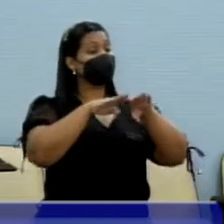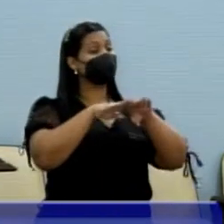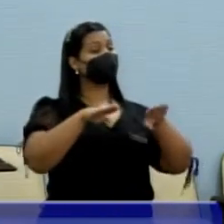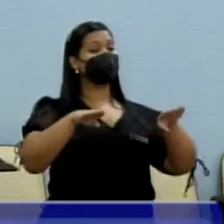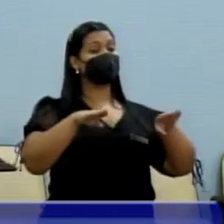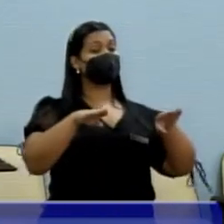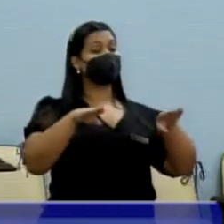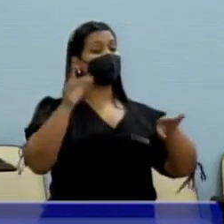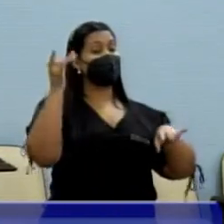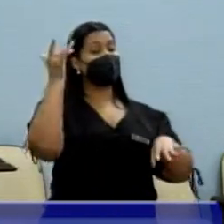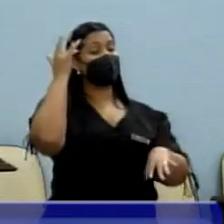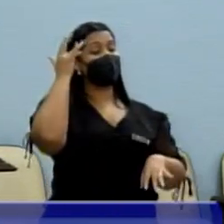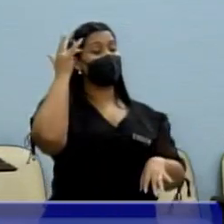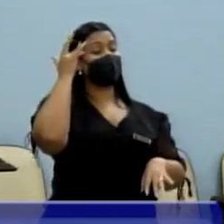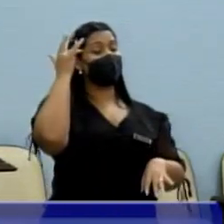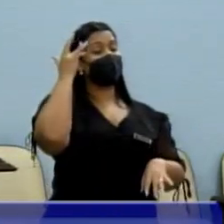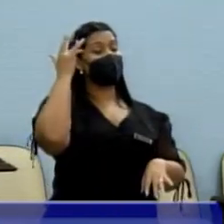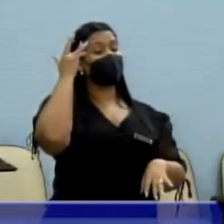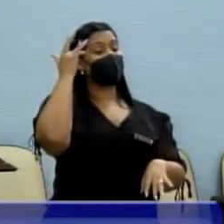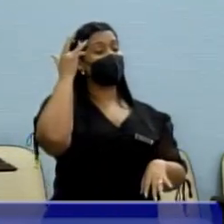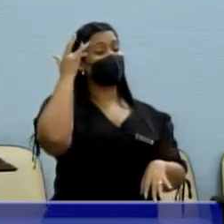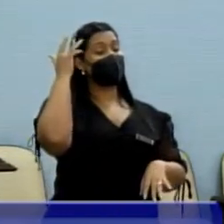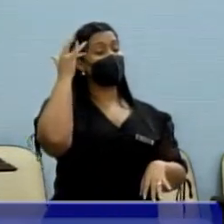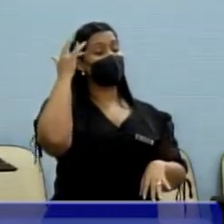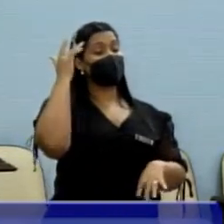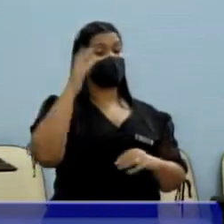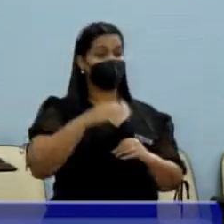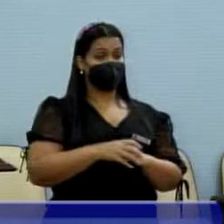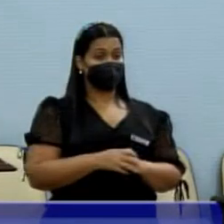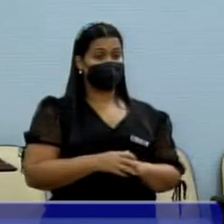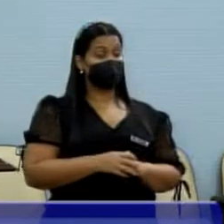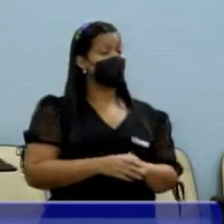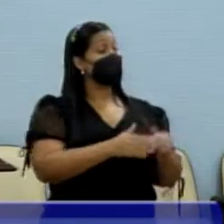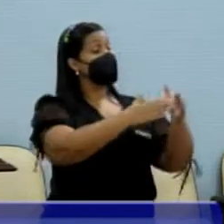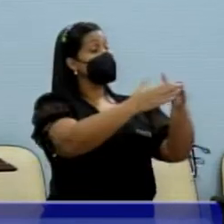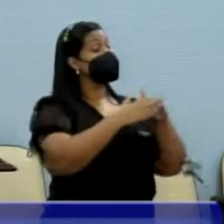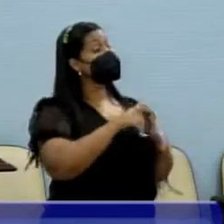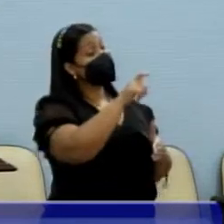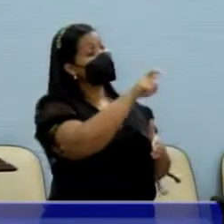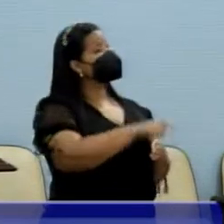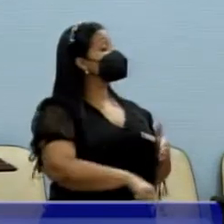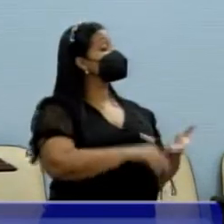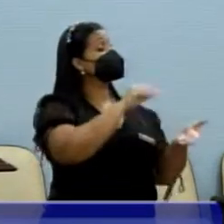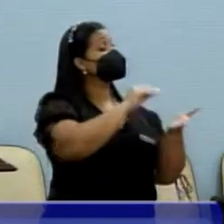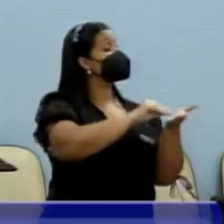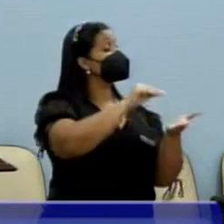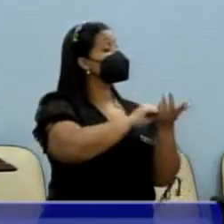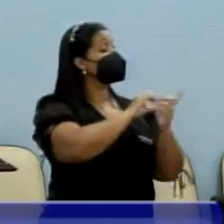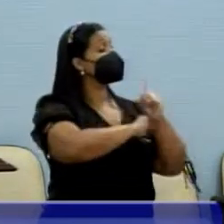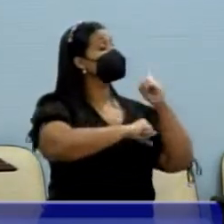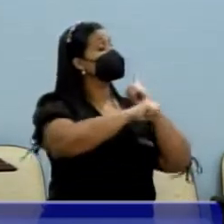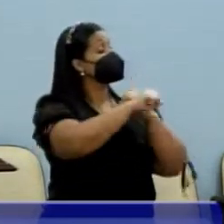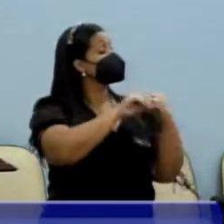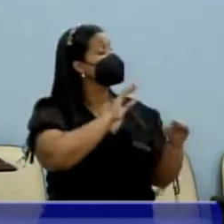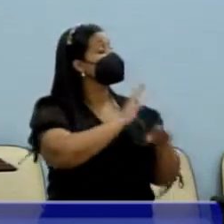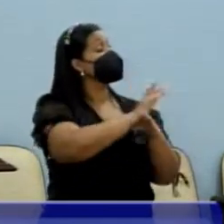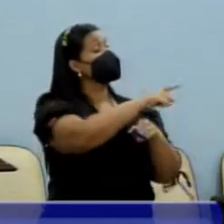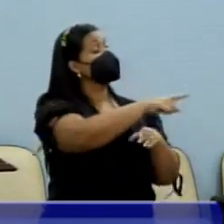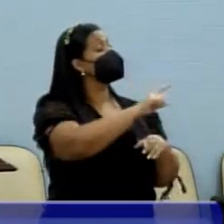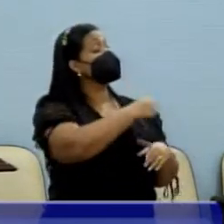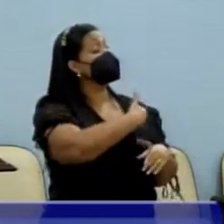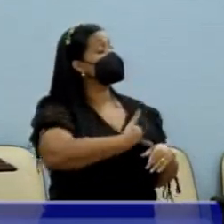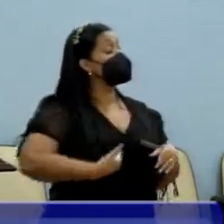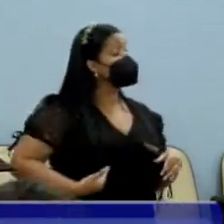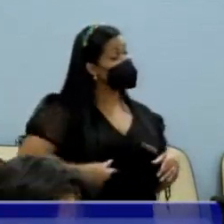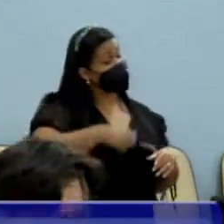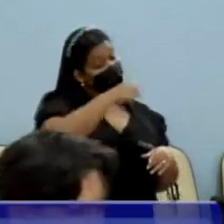e cobrando de quem tem que cobrar, da Secretaria da Ciência Social, do Governo Municipal, que,